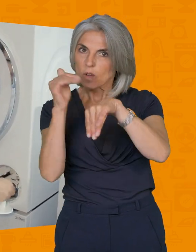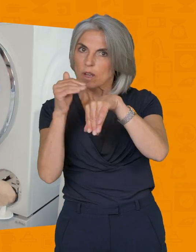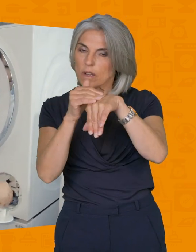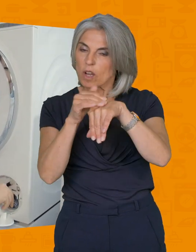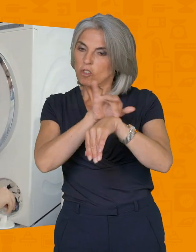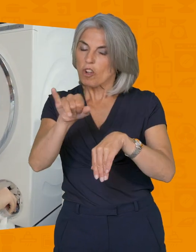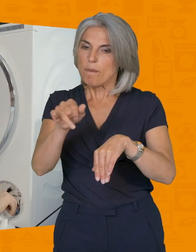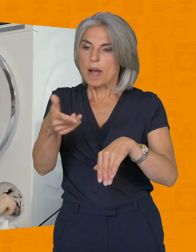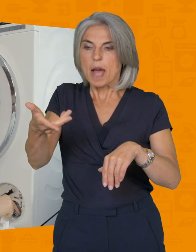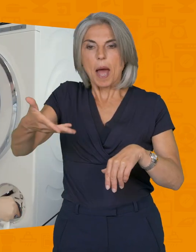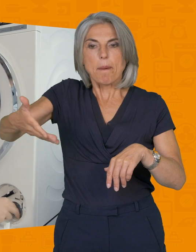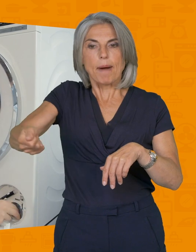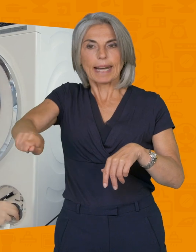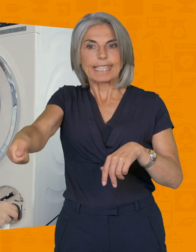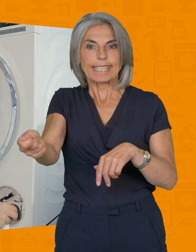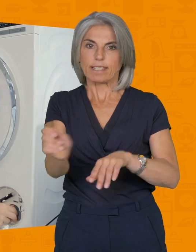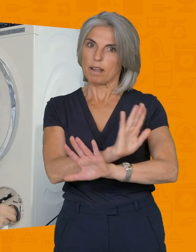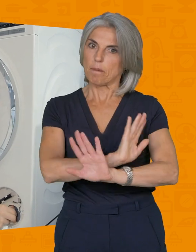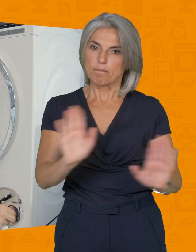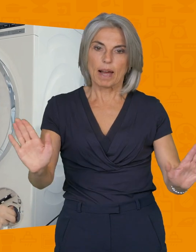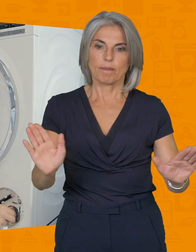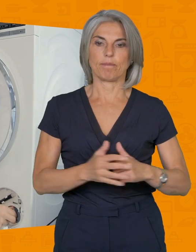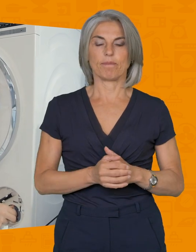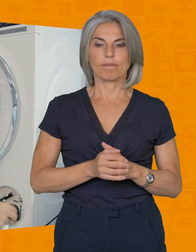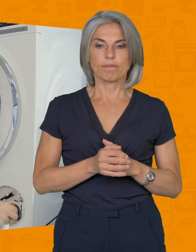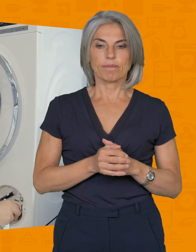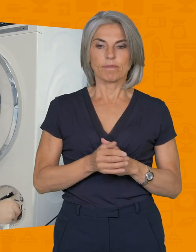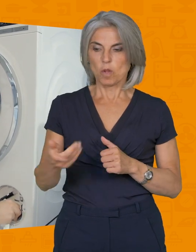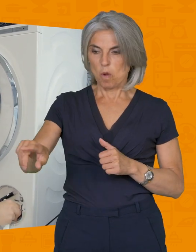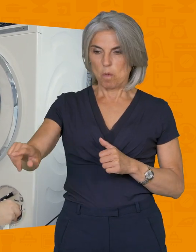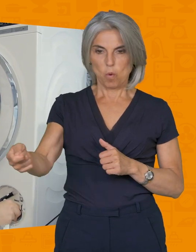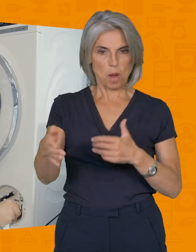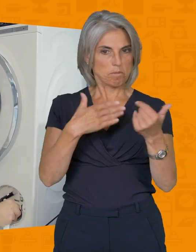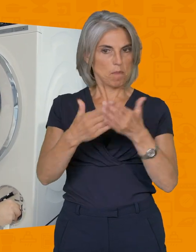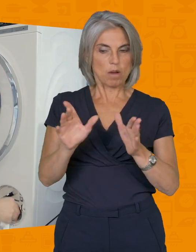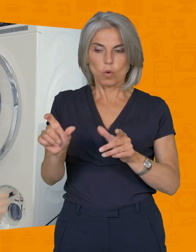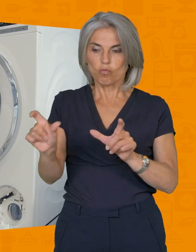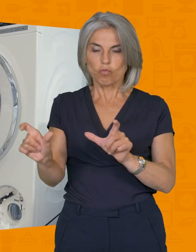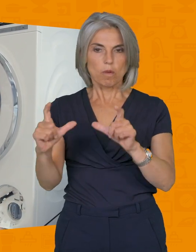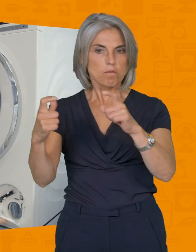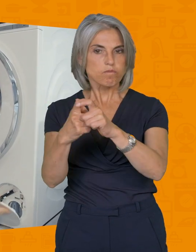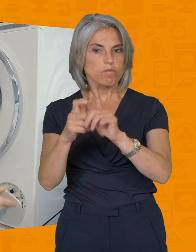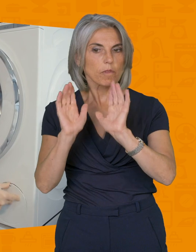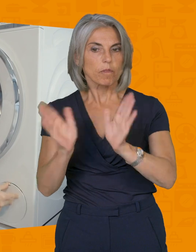dévisser jamais avec une pince. Il a bloqué, c'est tout. Il y a un joint donc il ne bougera plus et vous refermez